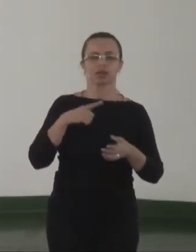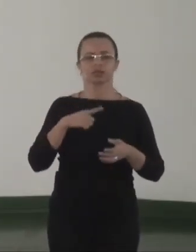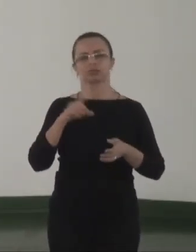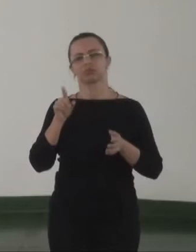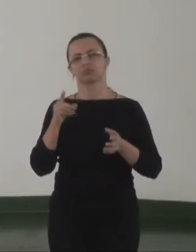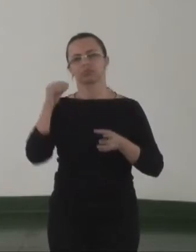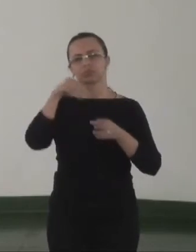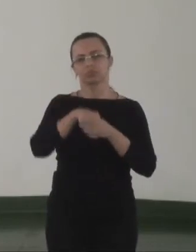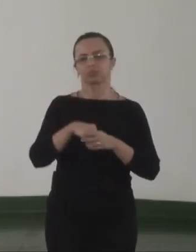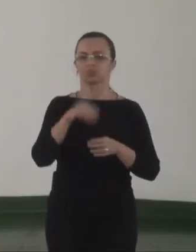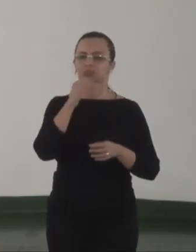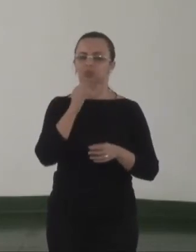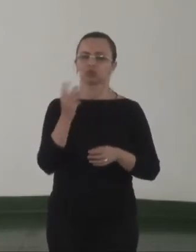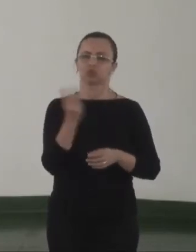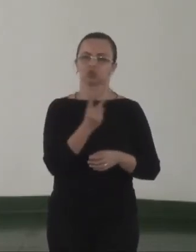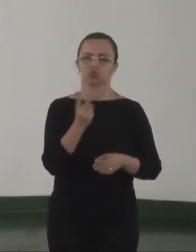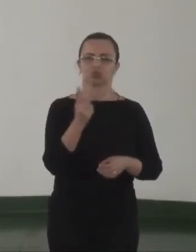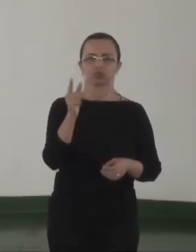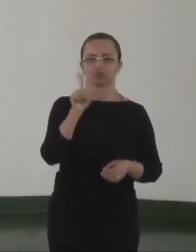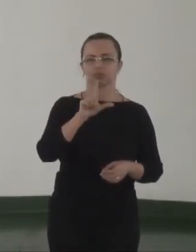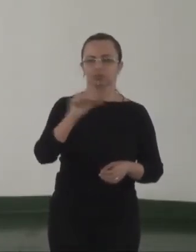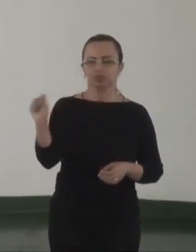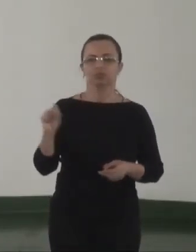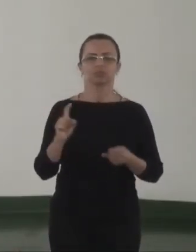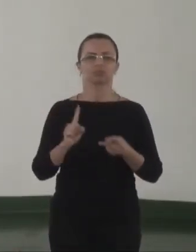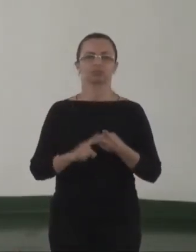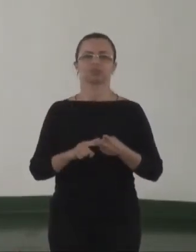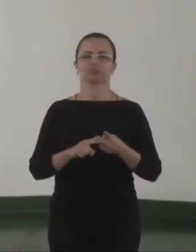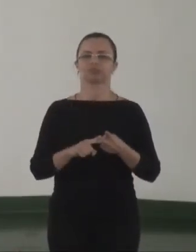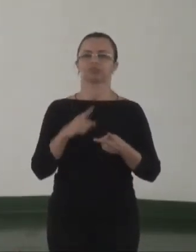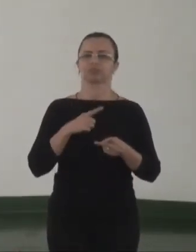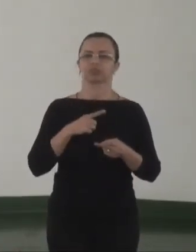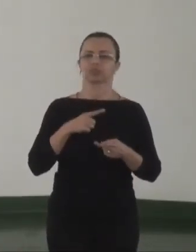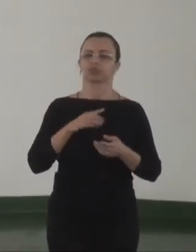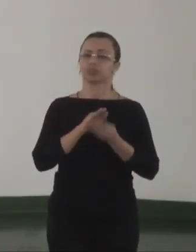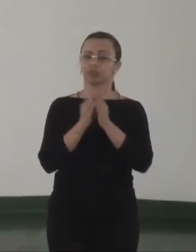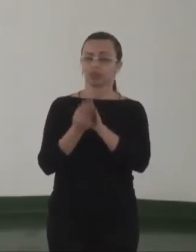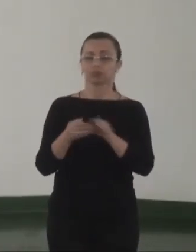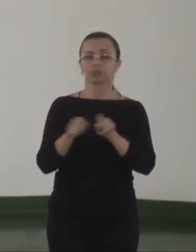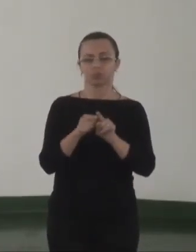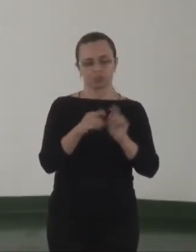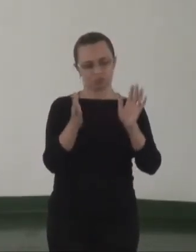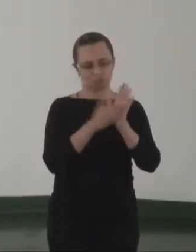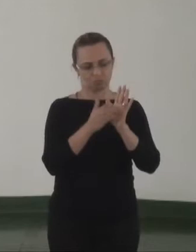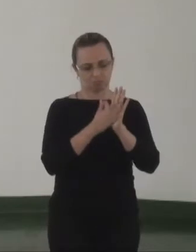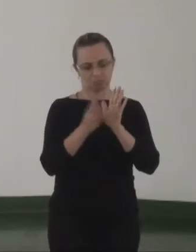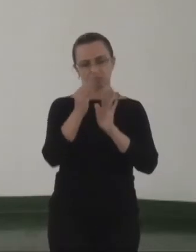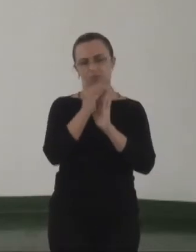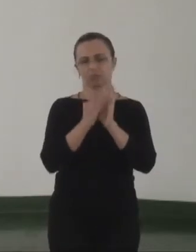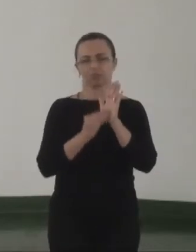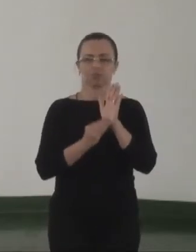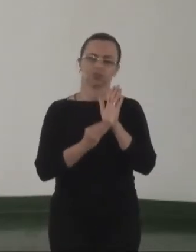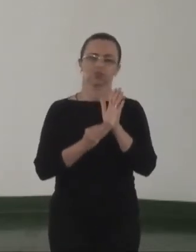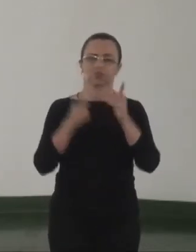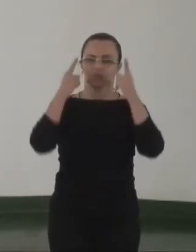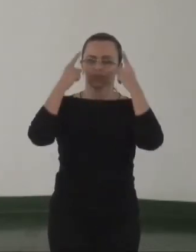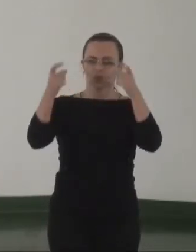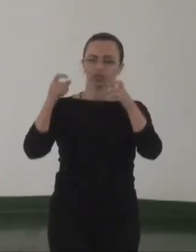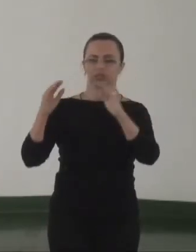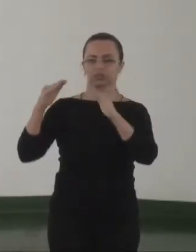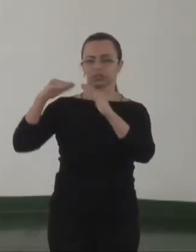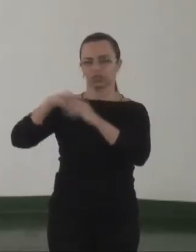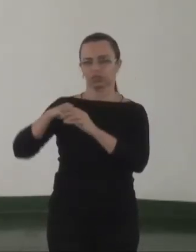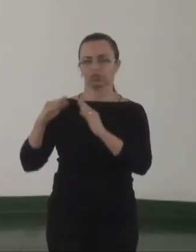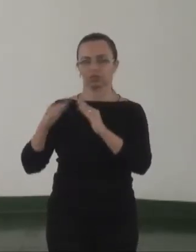Então, o casal de lésbicas, as transexuais, estão na nossa pauta, na pauta da violência doméstica.